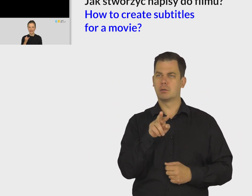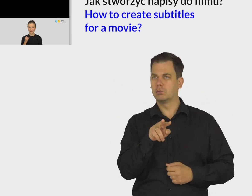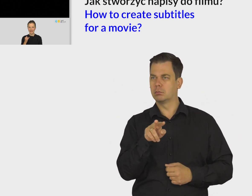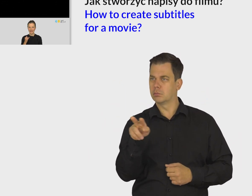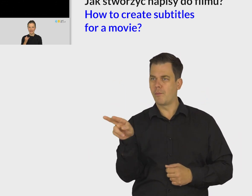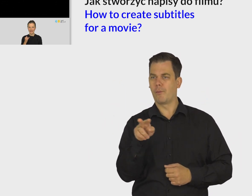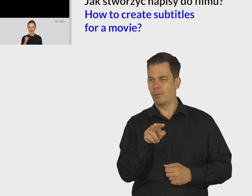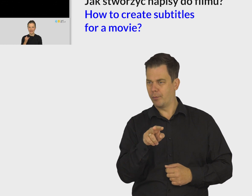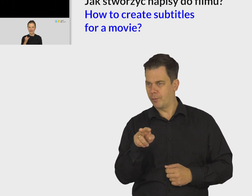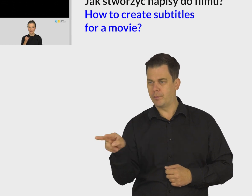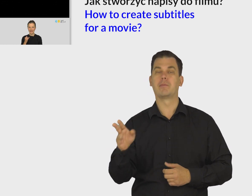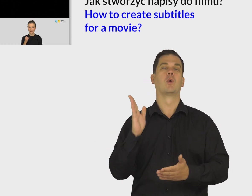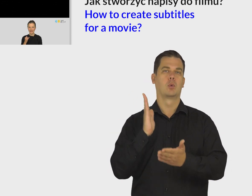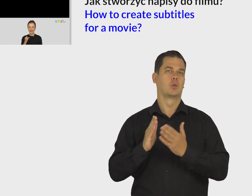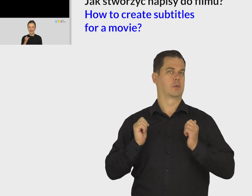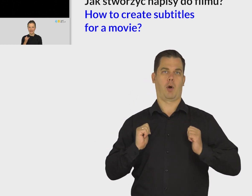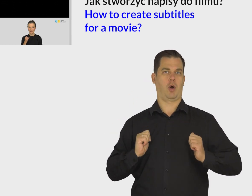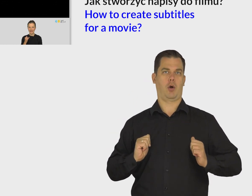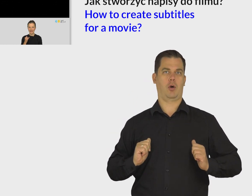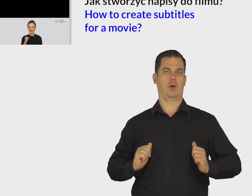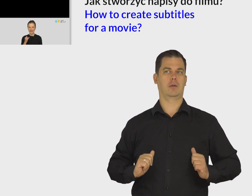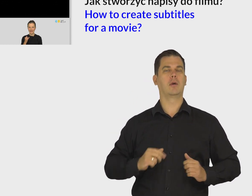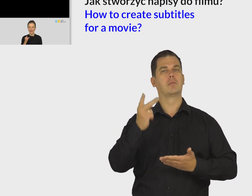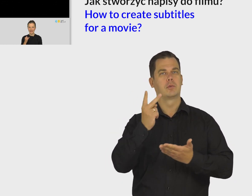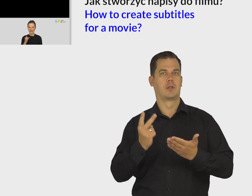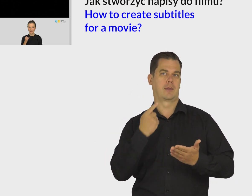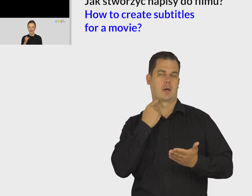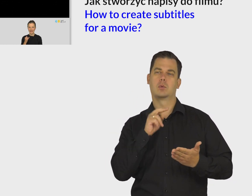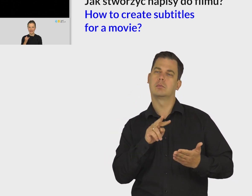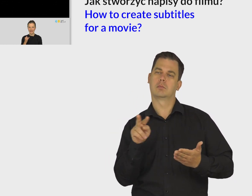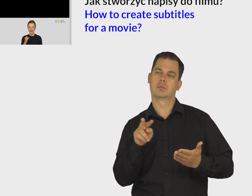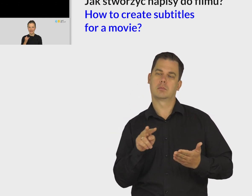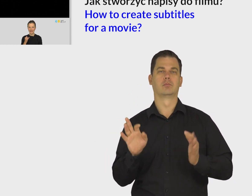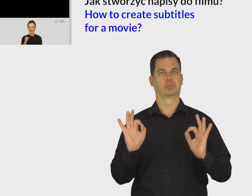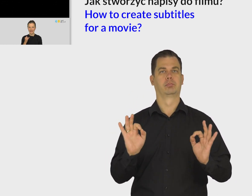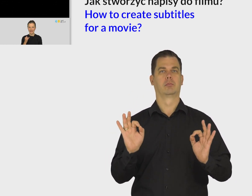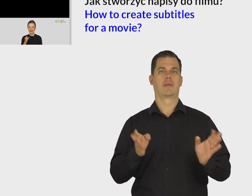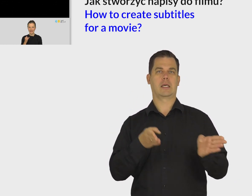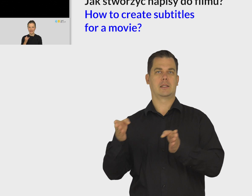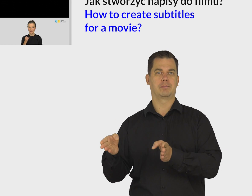tyle długi, aby osoba, która czyta je pierwszy raz, była w stanie przeczytać je na spokojnie na głos.